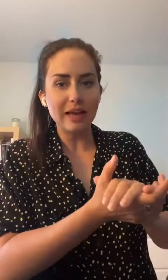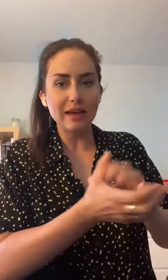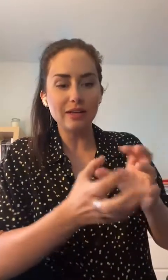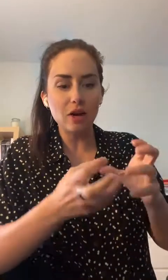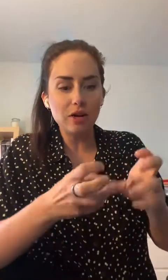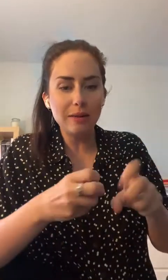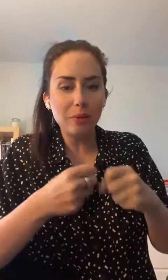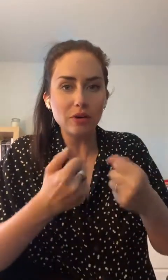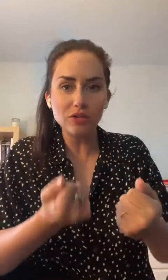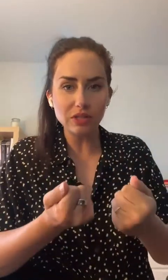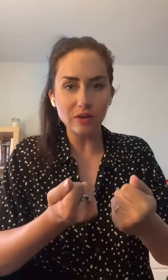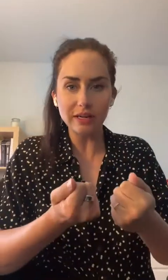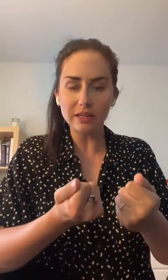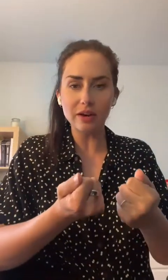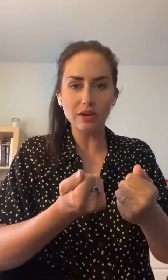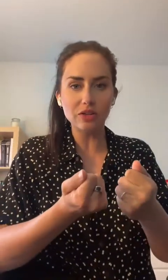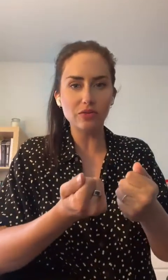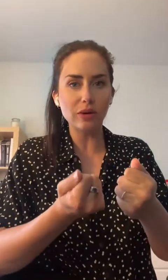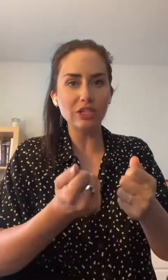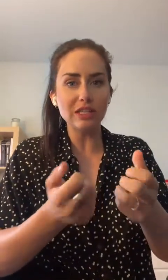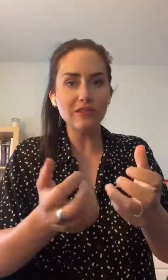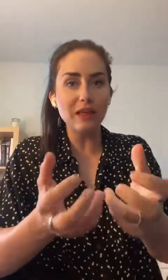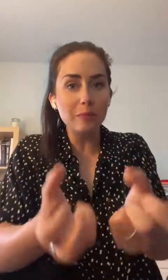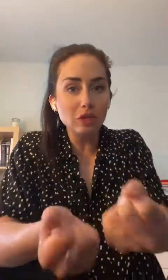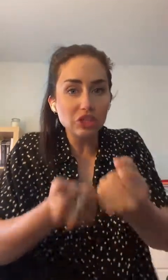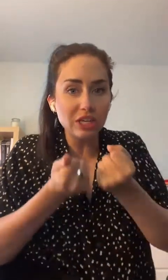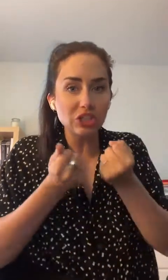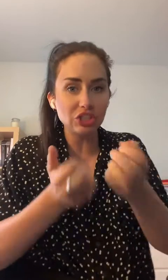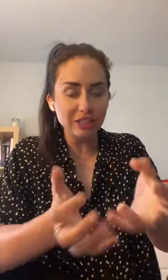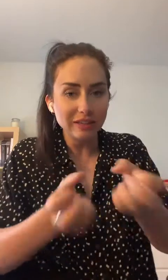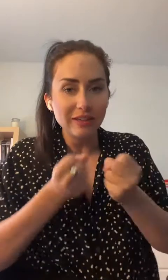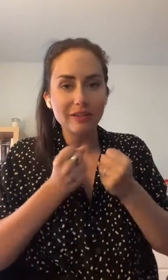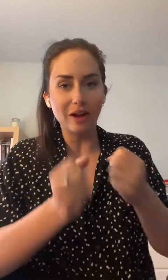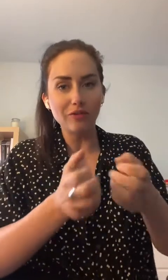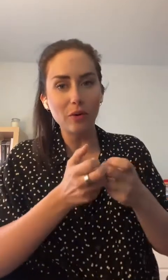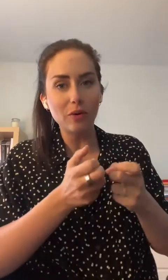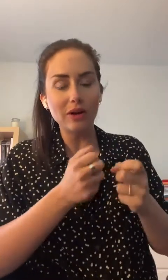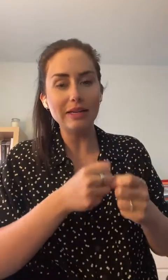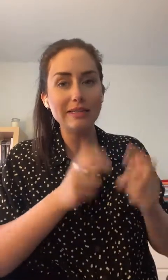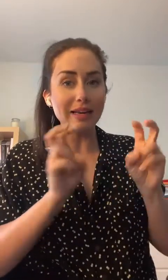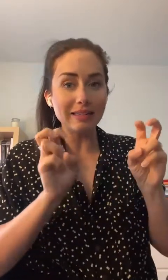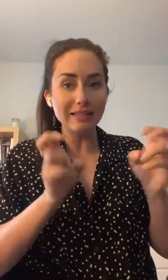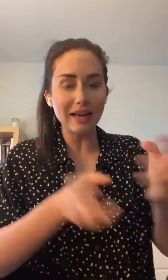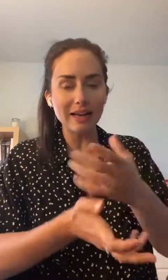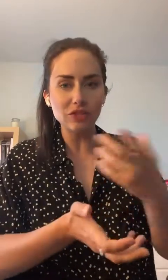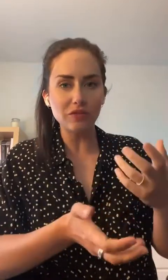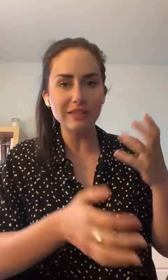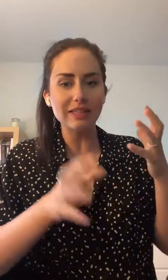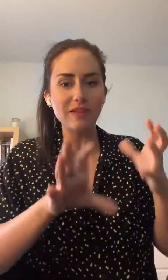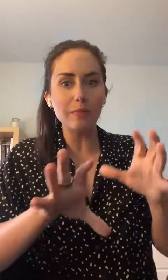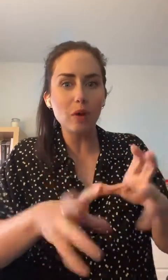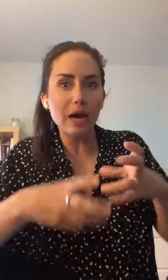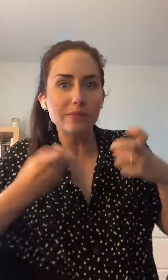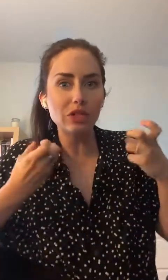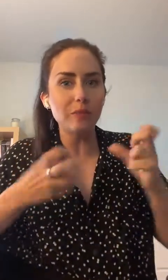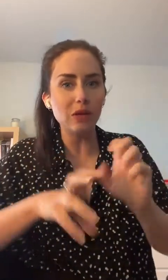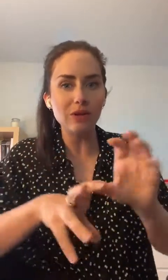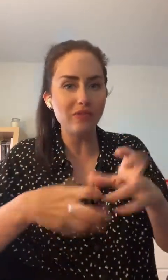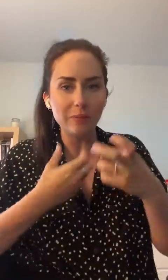C'est-à les produits qui sont à l'intérieur de vos lingettes, viennent pas chercher, dans le fond, les saletés à la surface, ils viennent pas absorber l'huile, ils viennent